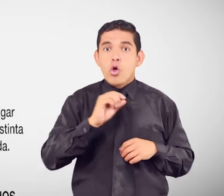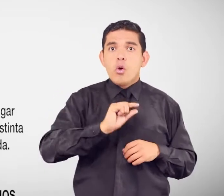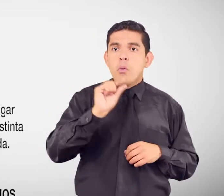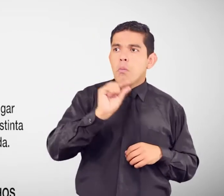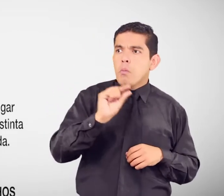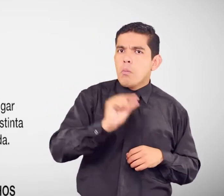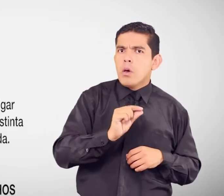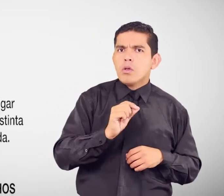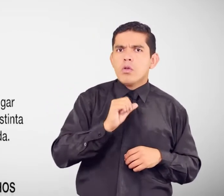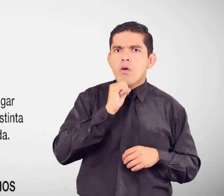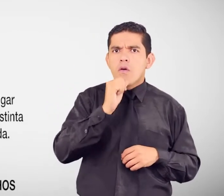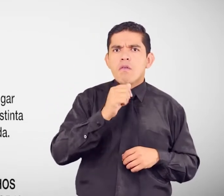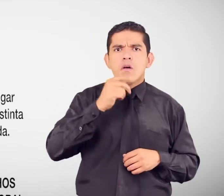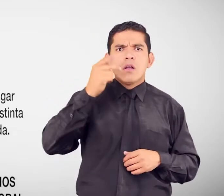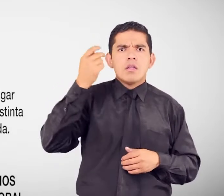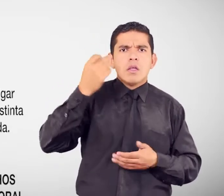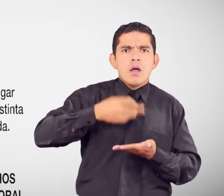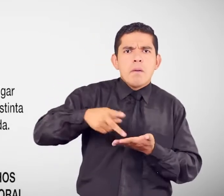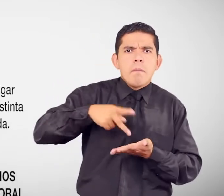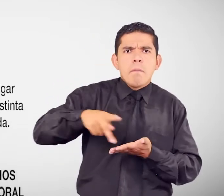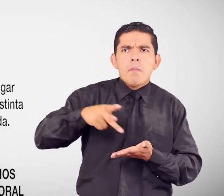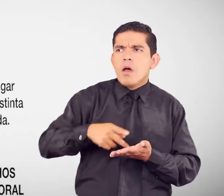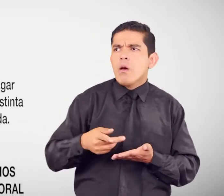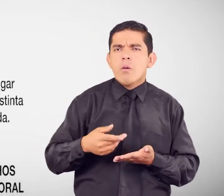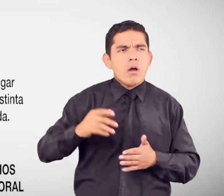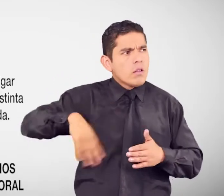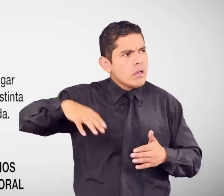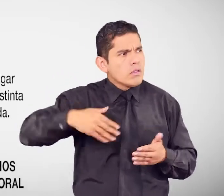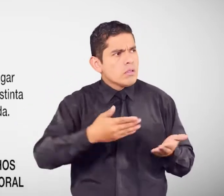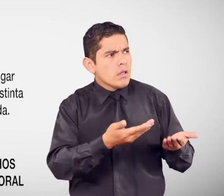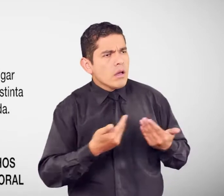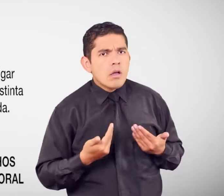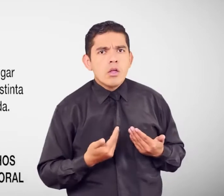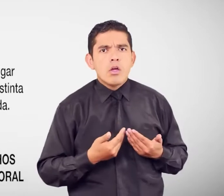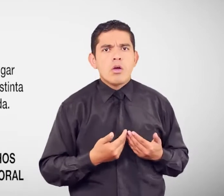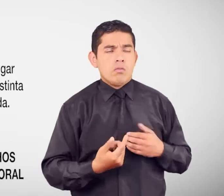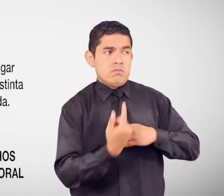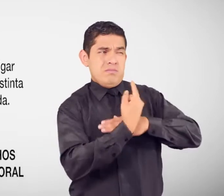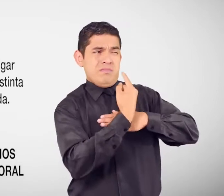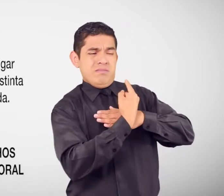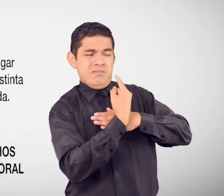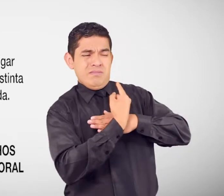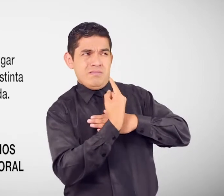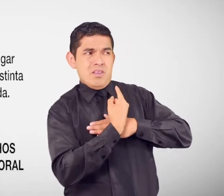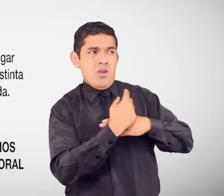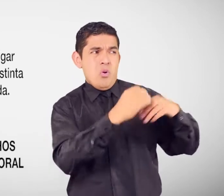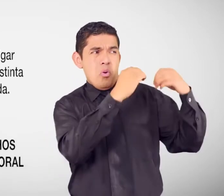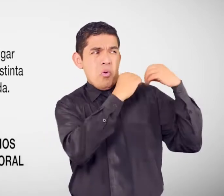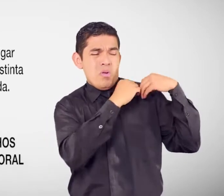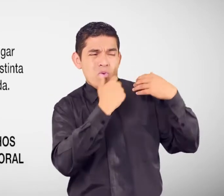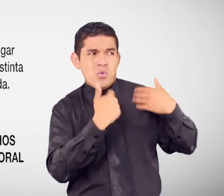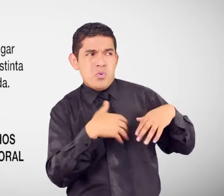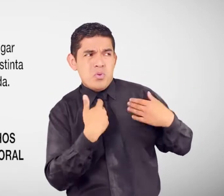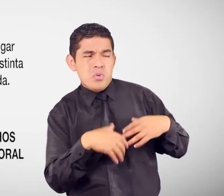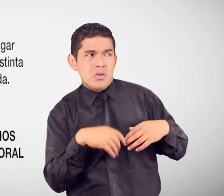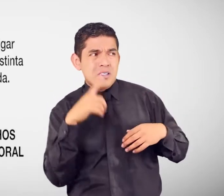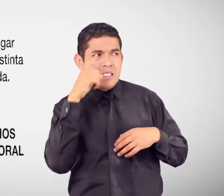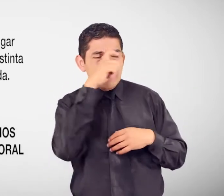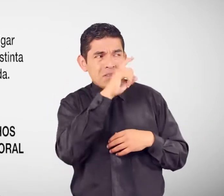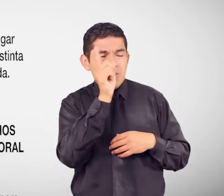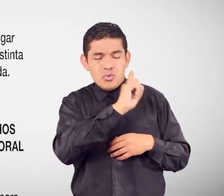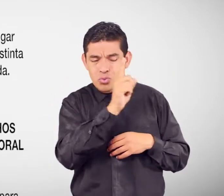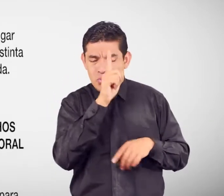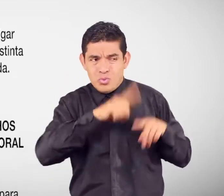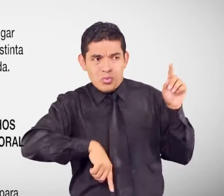pago O de puntualidad de la remuneración Y por exigencias del empleador En obligar al trabajador A que ejecute una labor